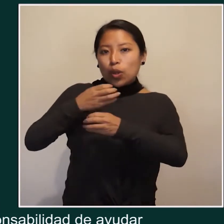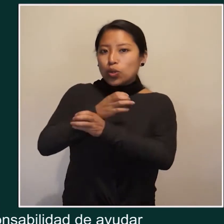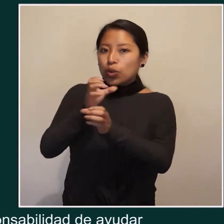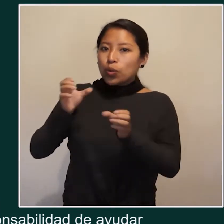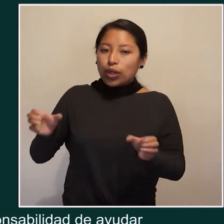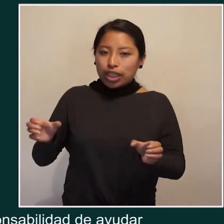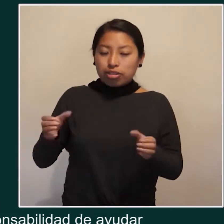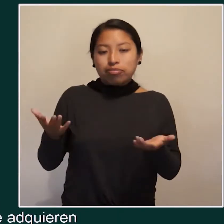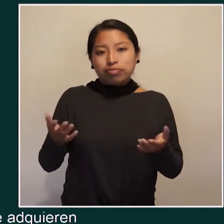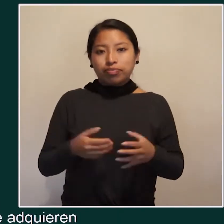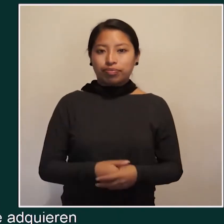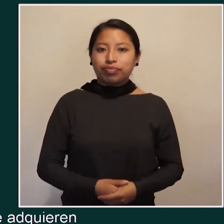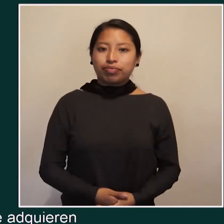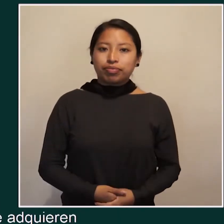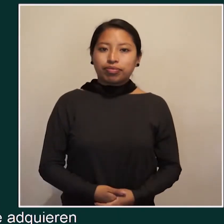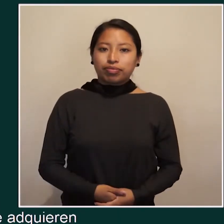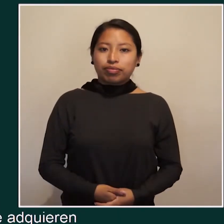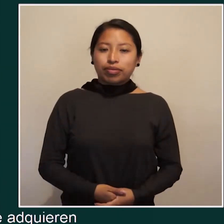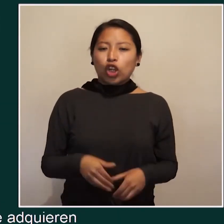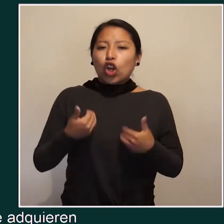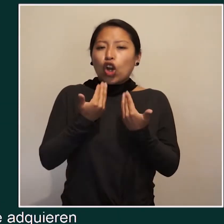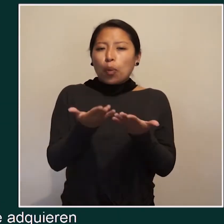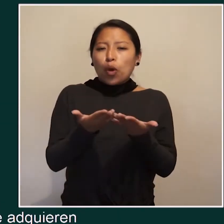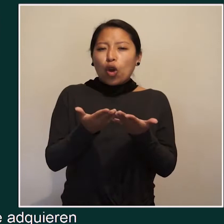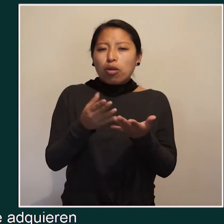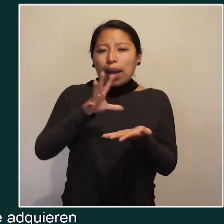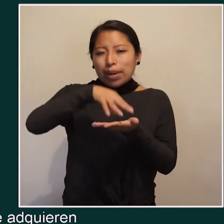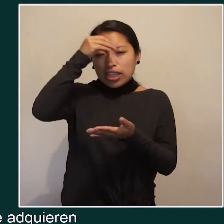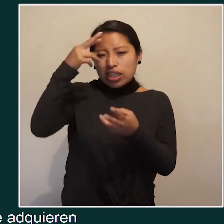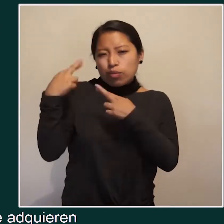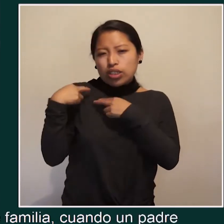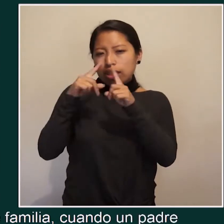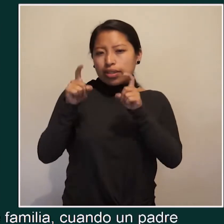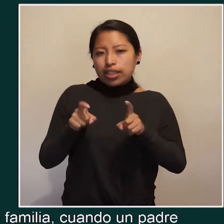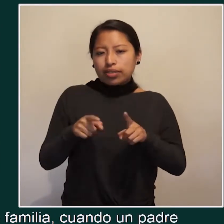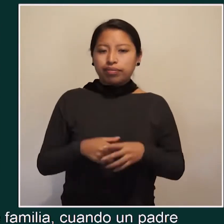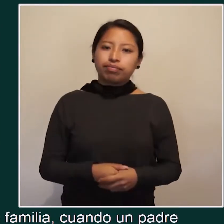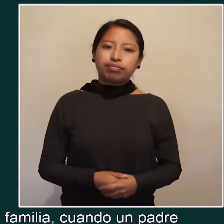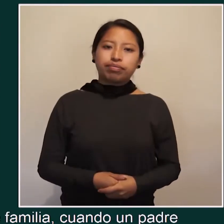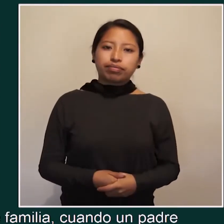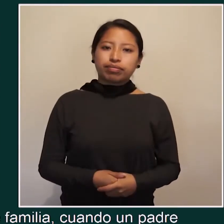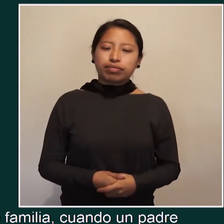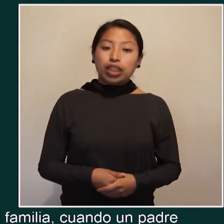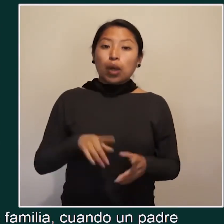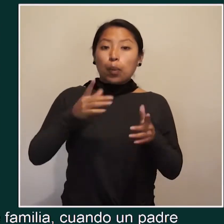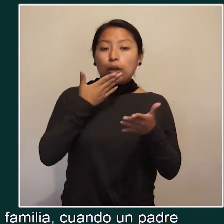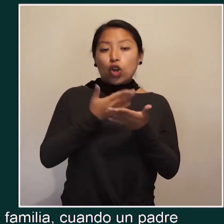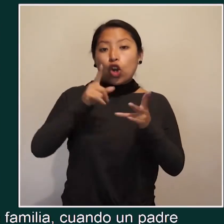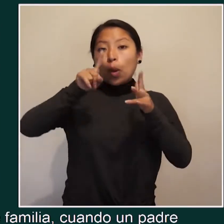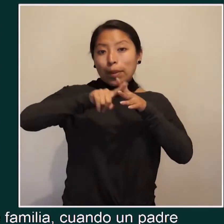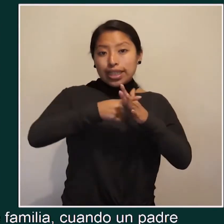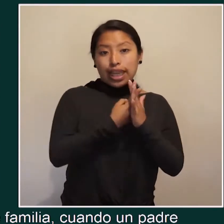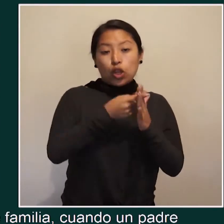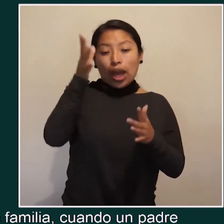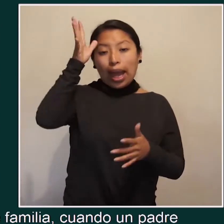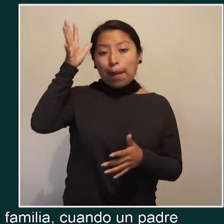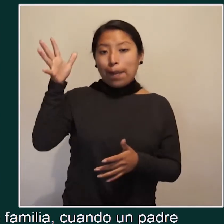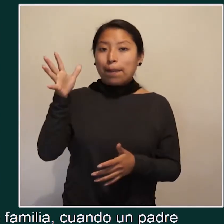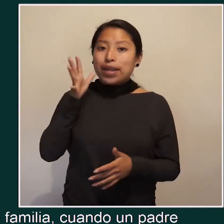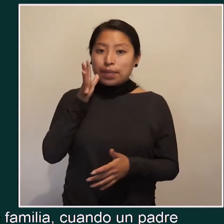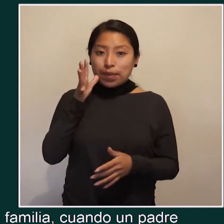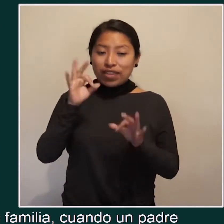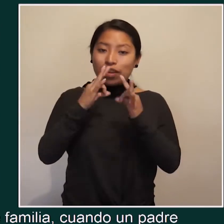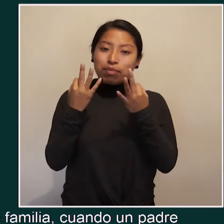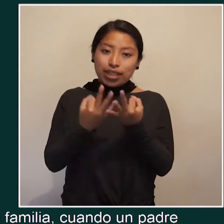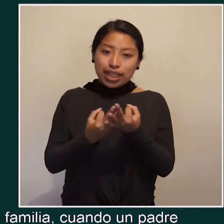cuarto. ¿Cómo se adquieren las responsabilidades? Es a partir de los padres de familia,